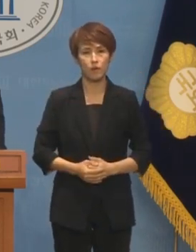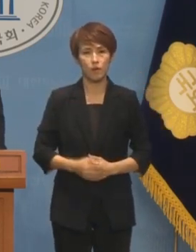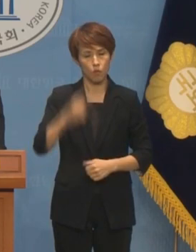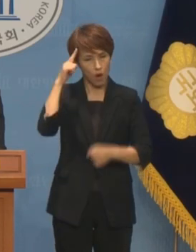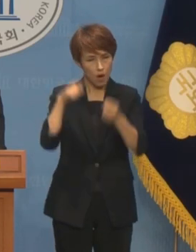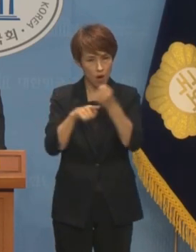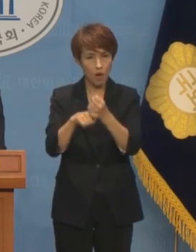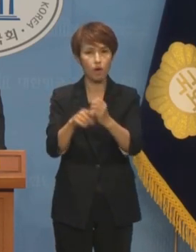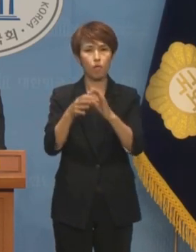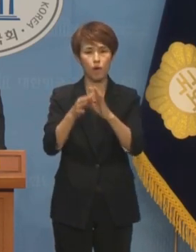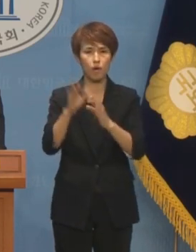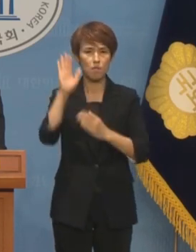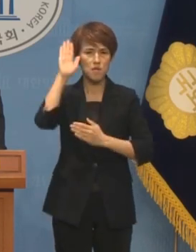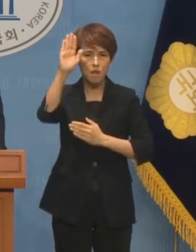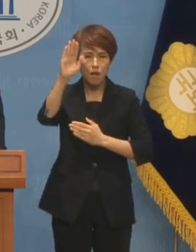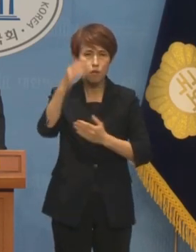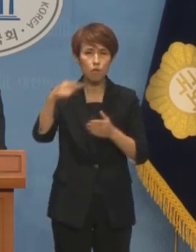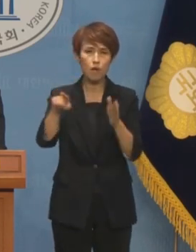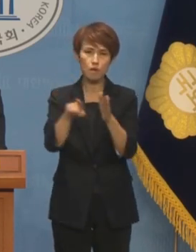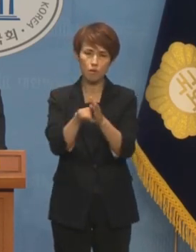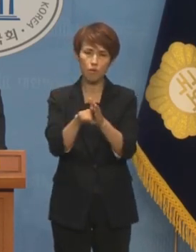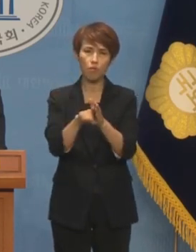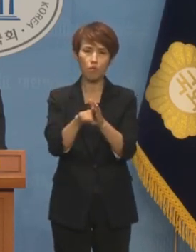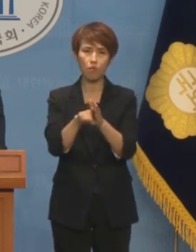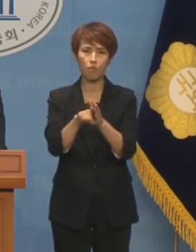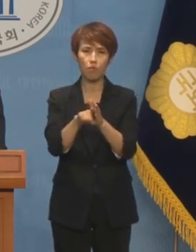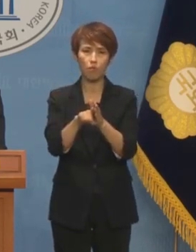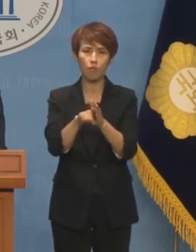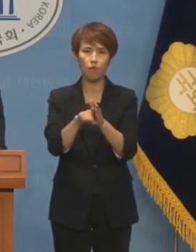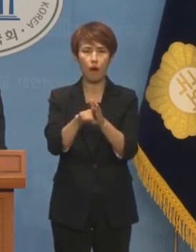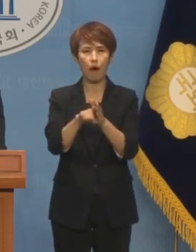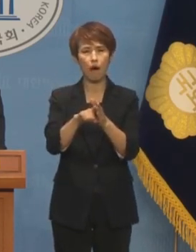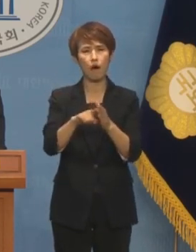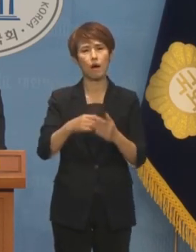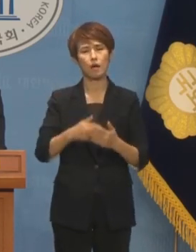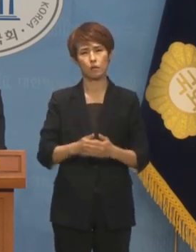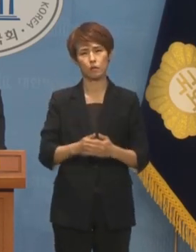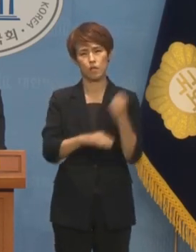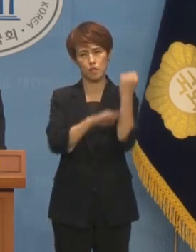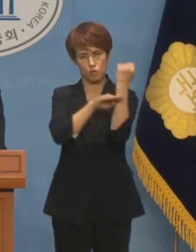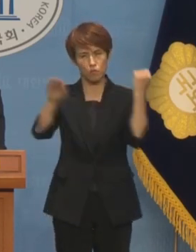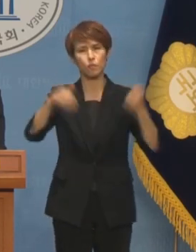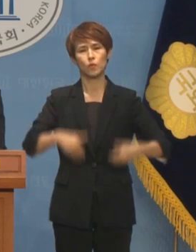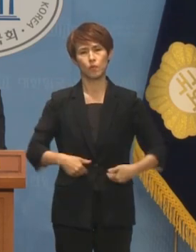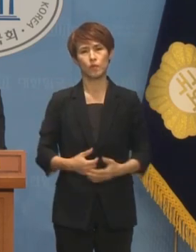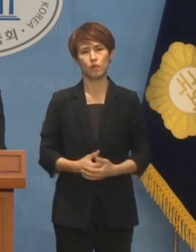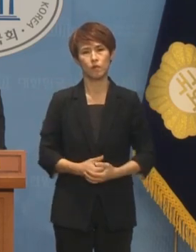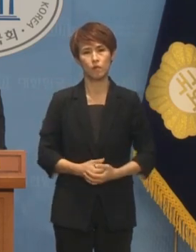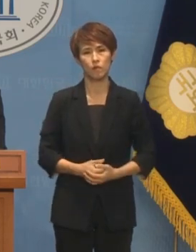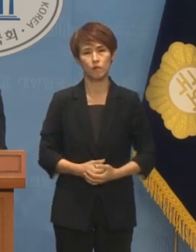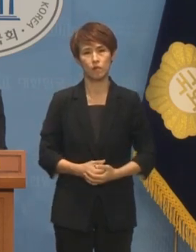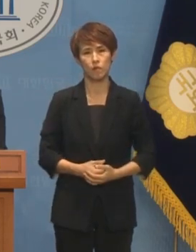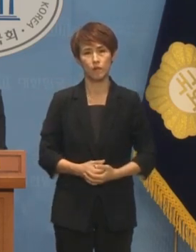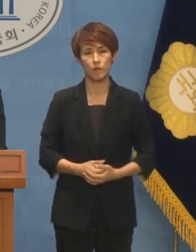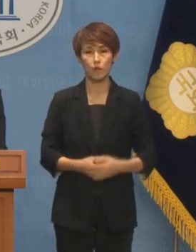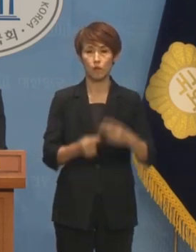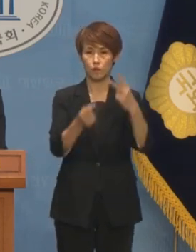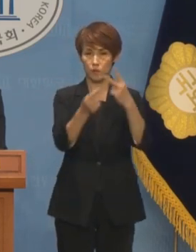과학기술과 국가의 미래를 지킬 최소한의 마지노선이 필요합니다. 둘째,